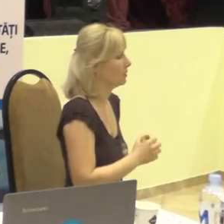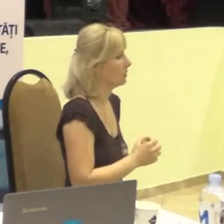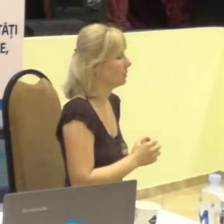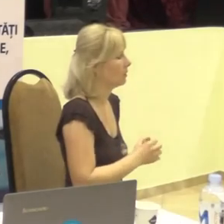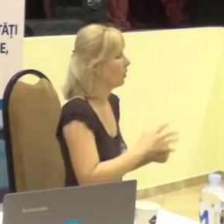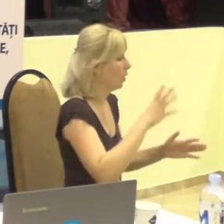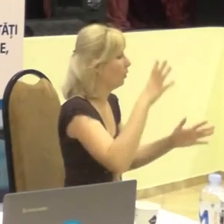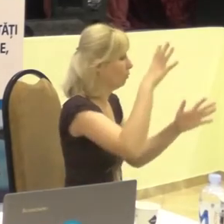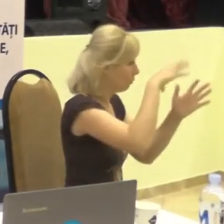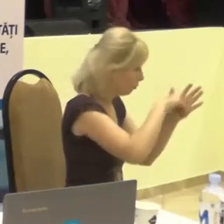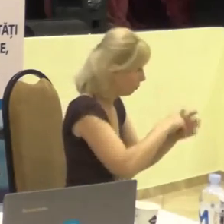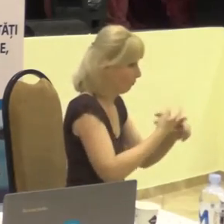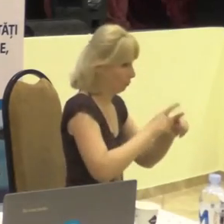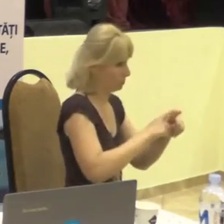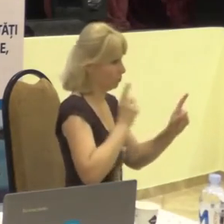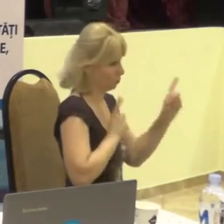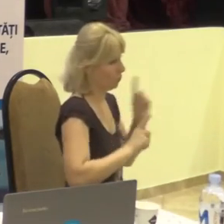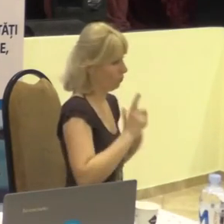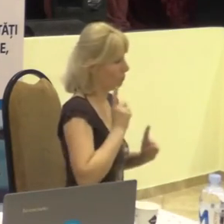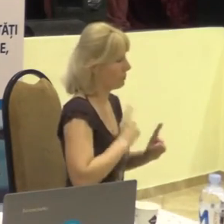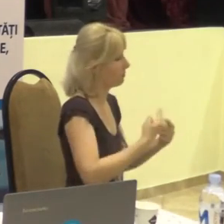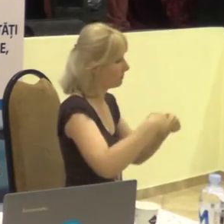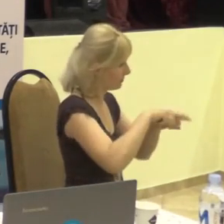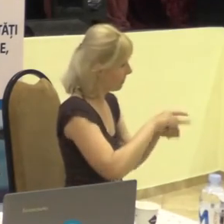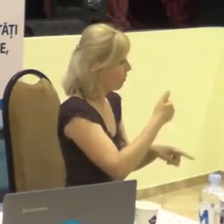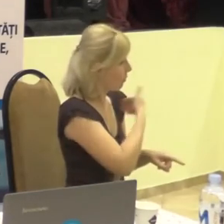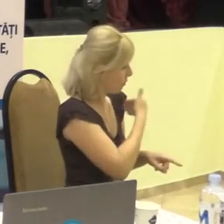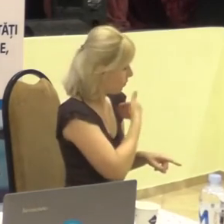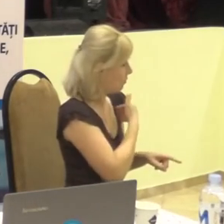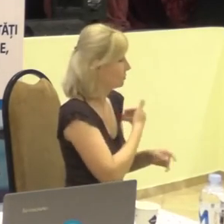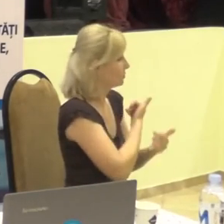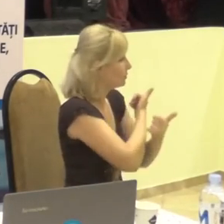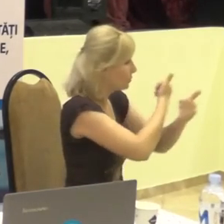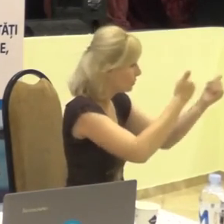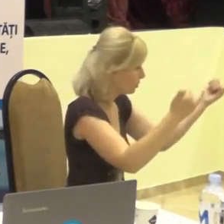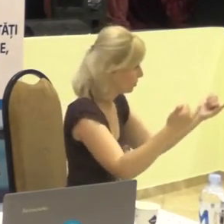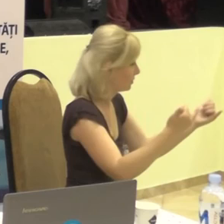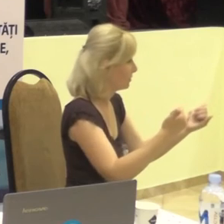inclusiv această conferință, conferința accesibilității,